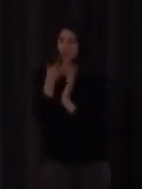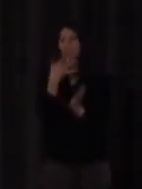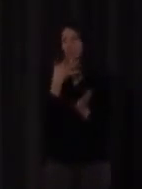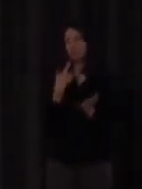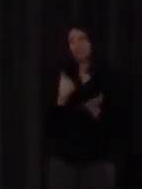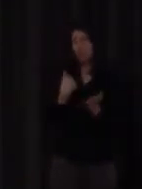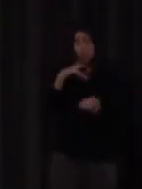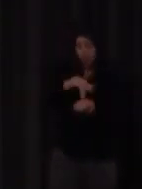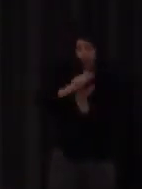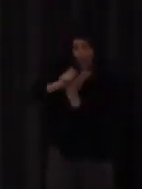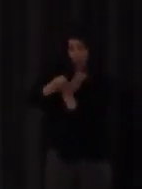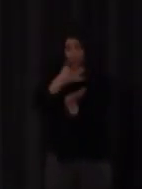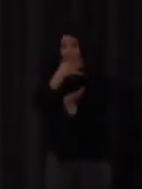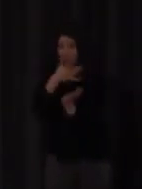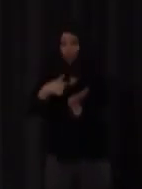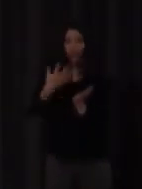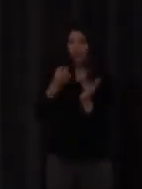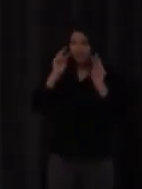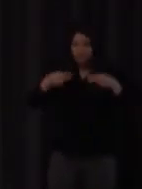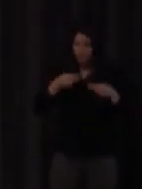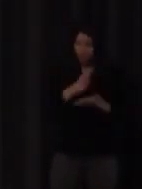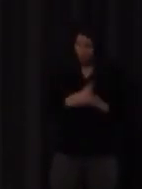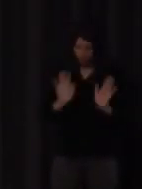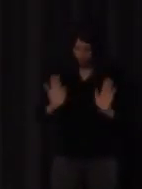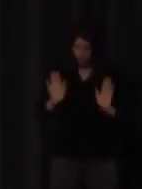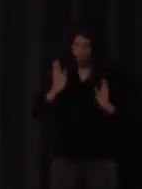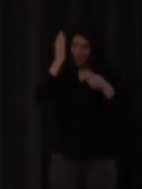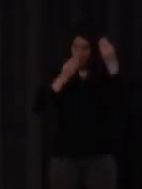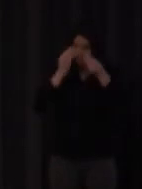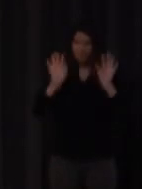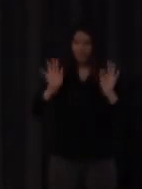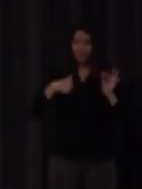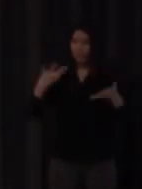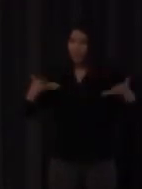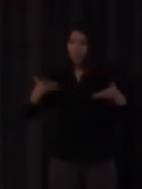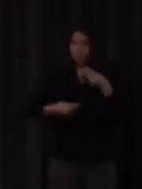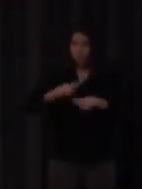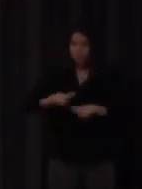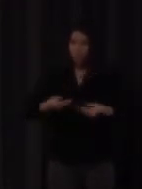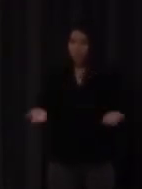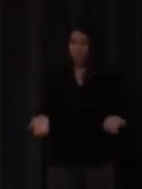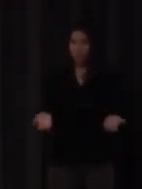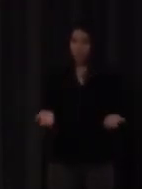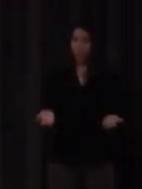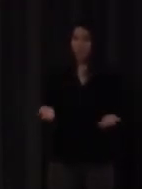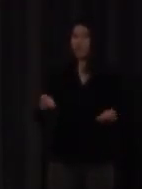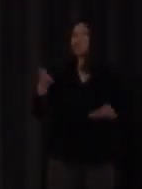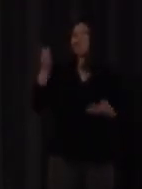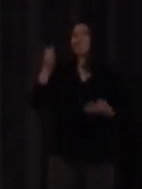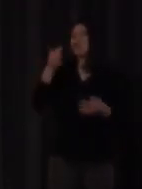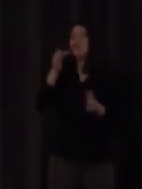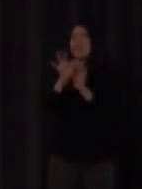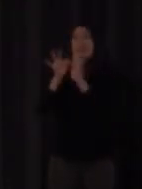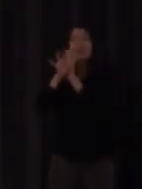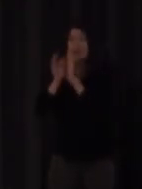¿y esto cómo se hacía? tengo que elegir la fonología nos obliga a elegir a mí como oyente claro el proceso es tan tan tan se ha